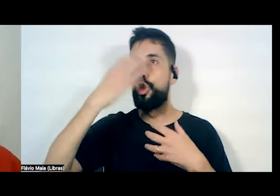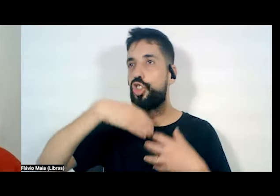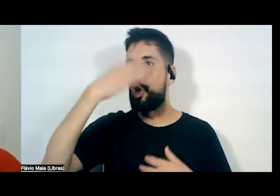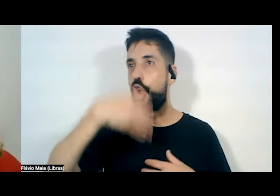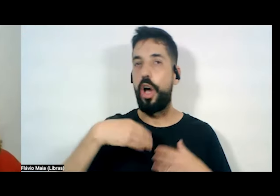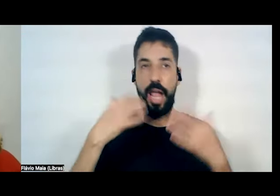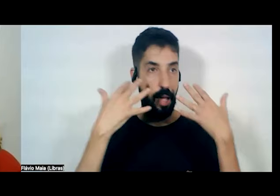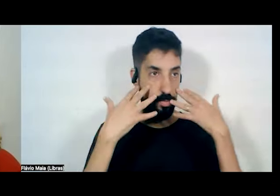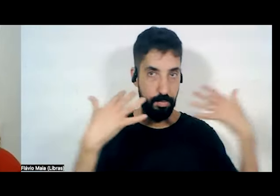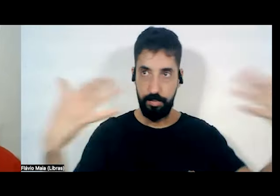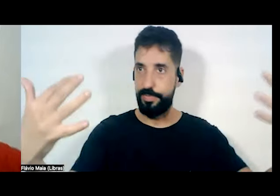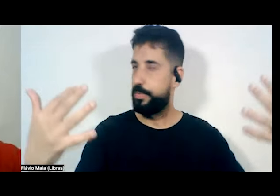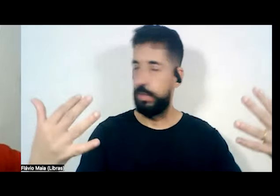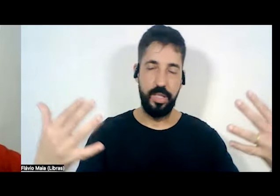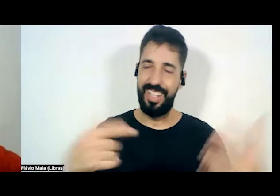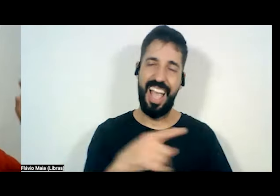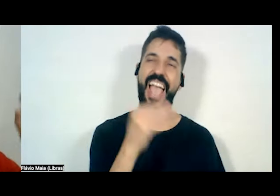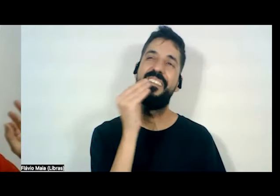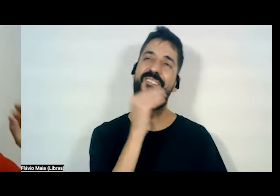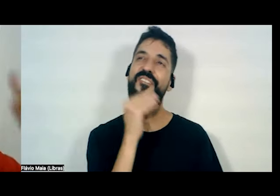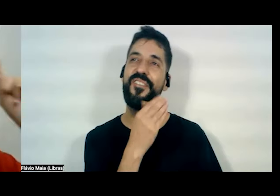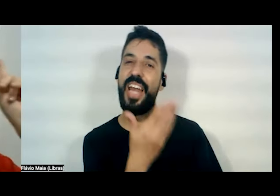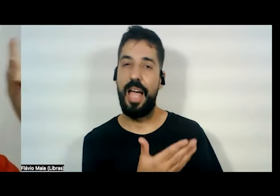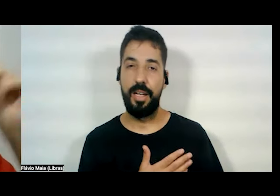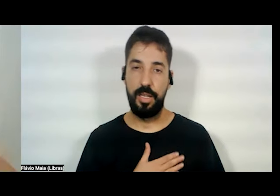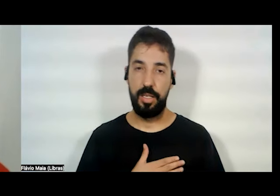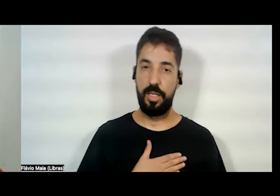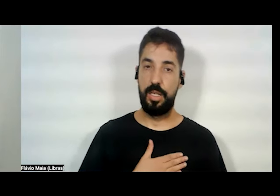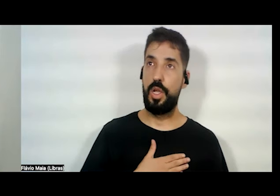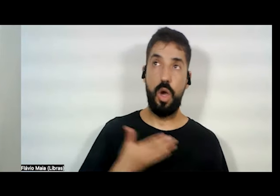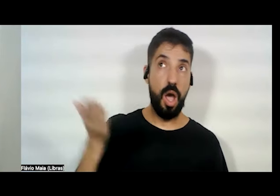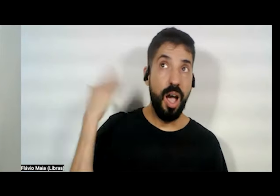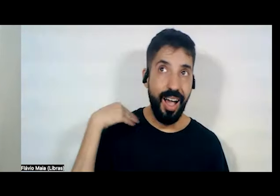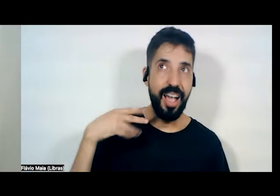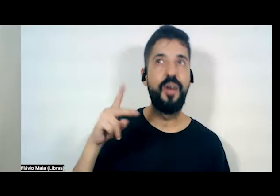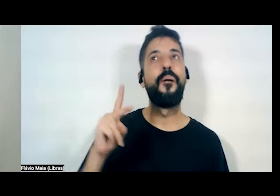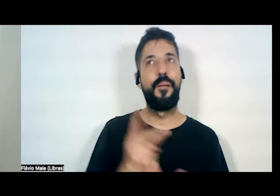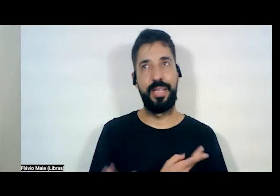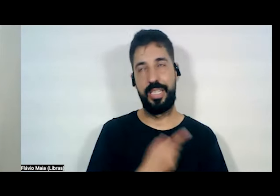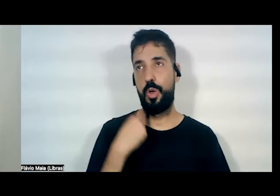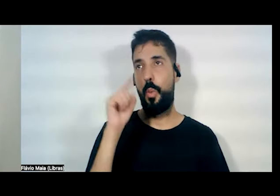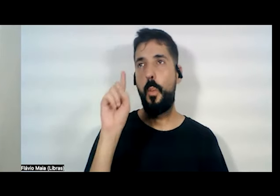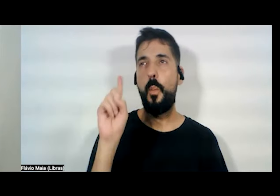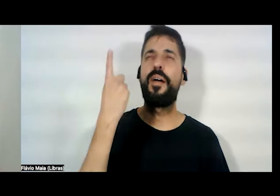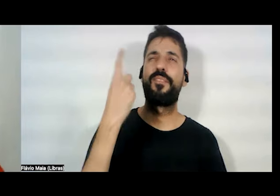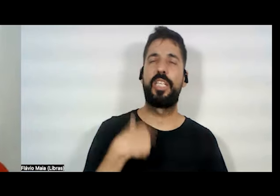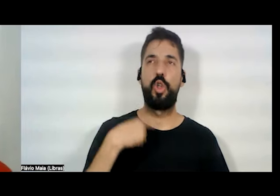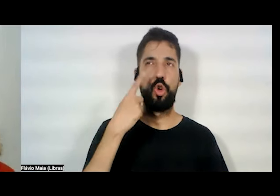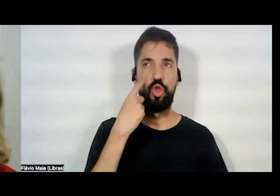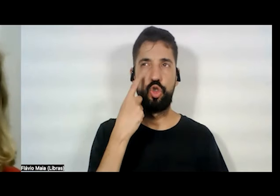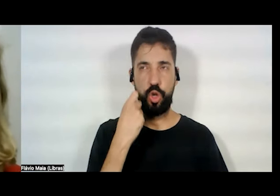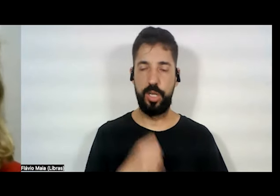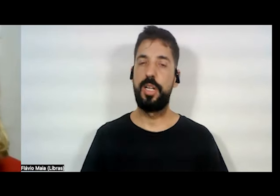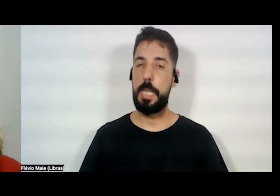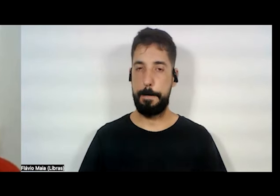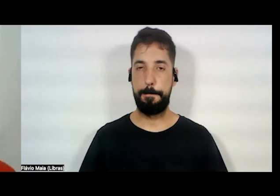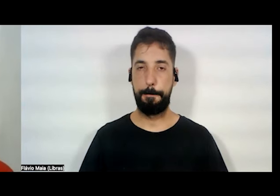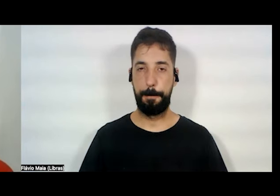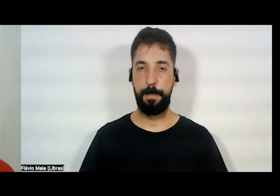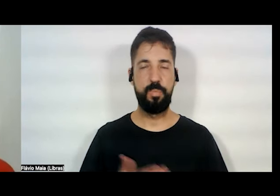Senão, é frágil. Eu caí na bobagem, teve uma vez que eu chorei. E eu vou contar para vocês quando.